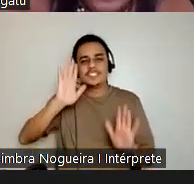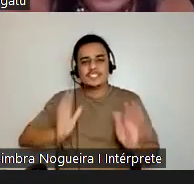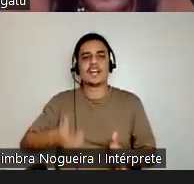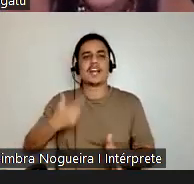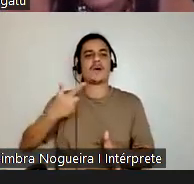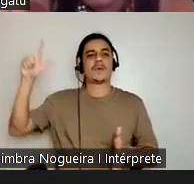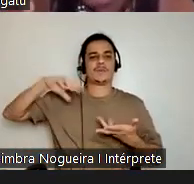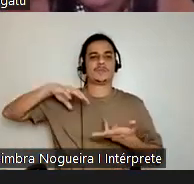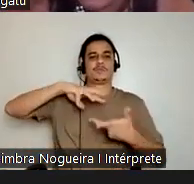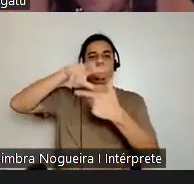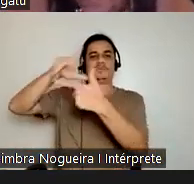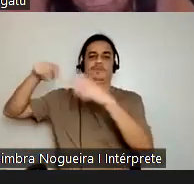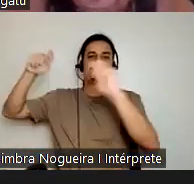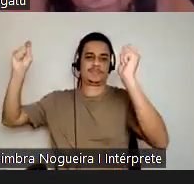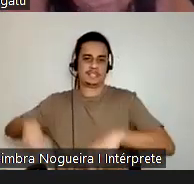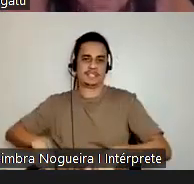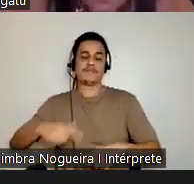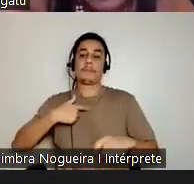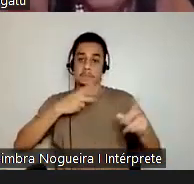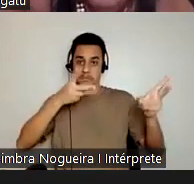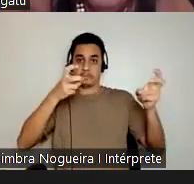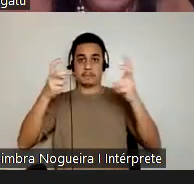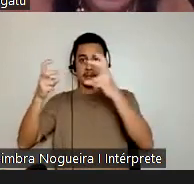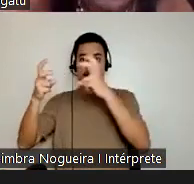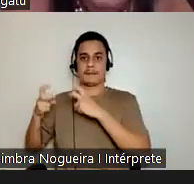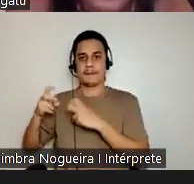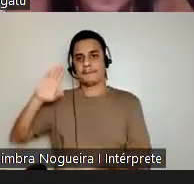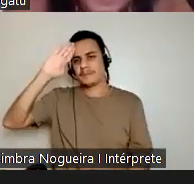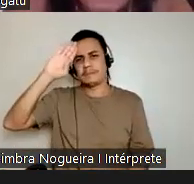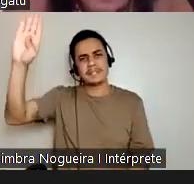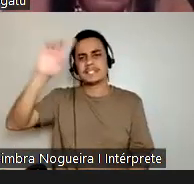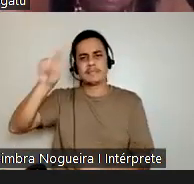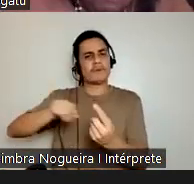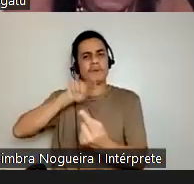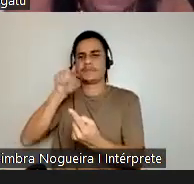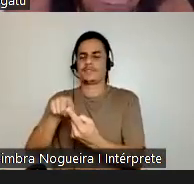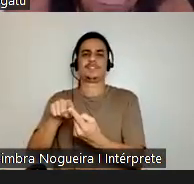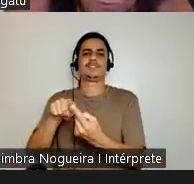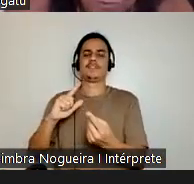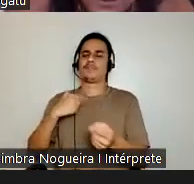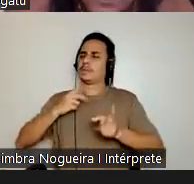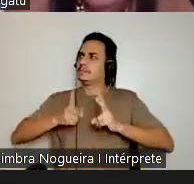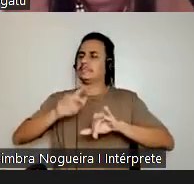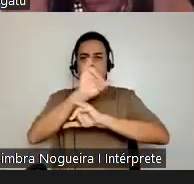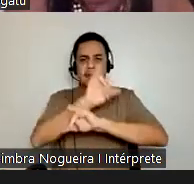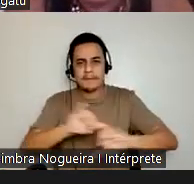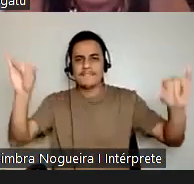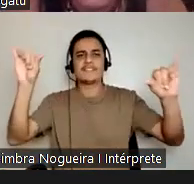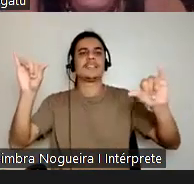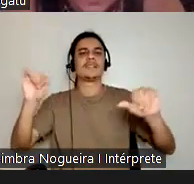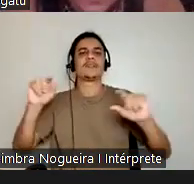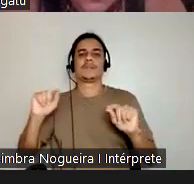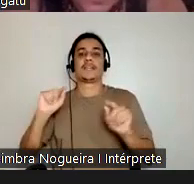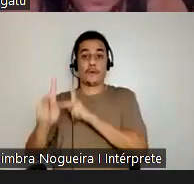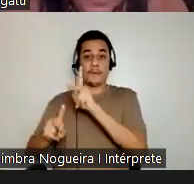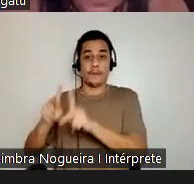E essa é a minha leitura, uma das principais razões pelo qual eu sempre digo que, se tratando dos povos